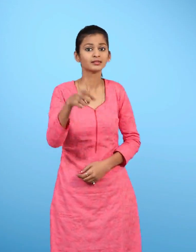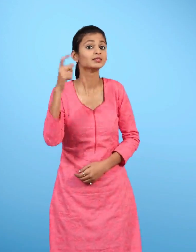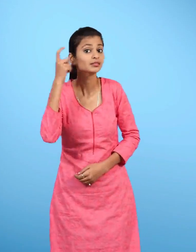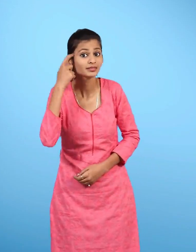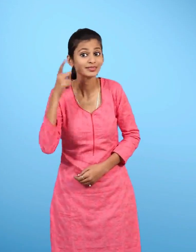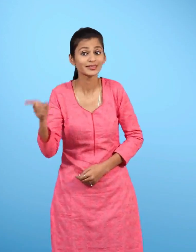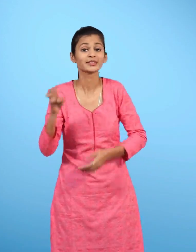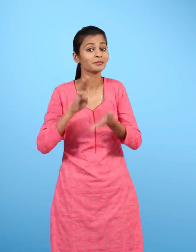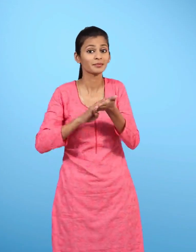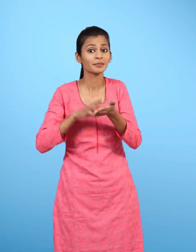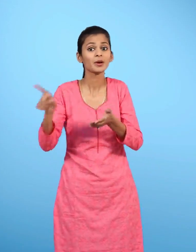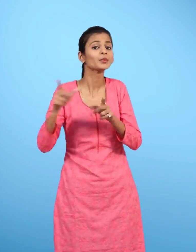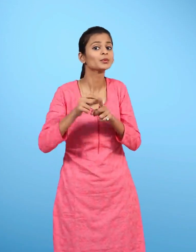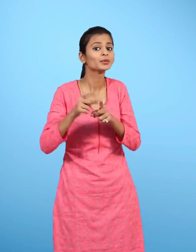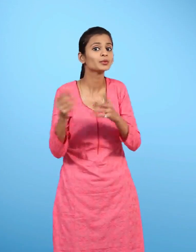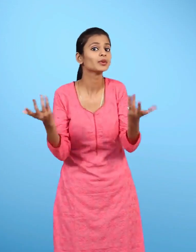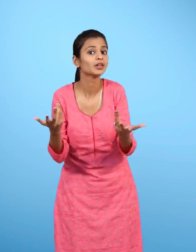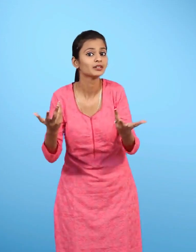सूचू मालिनी ने क्या किया होगा